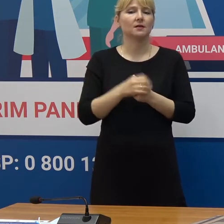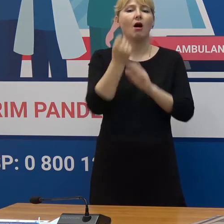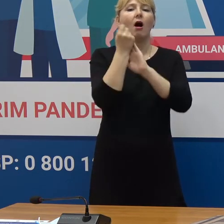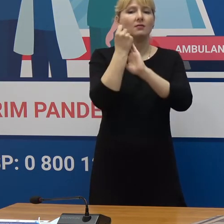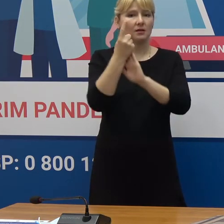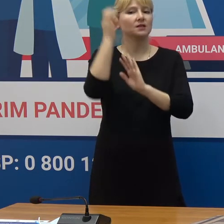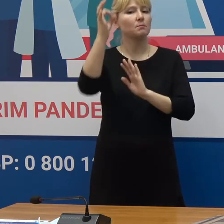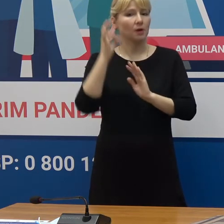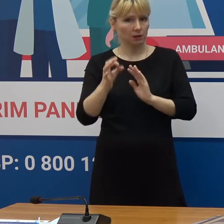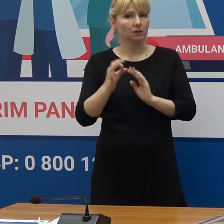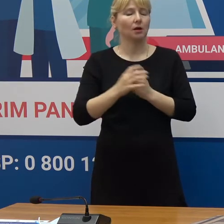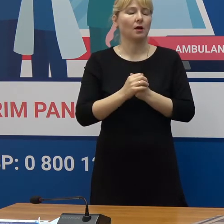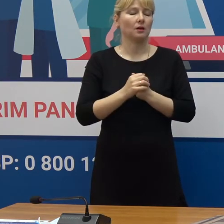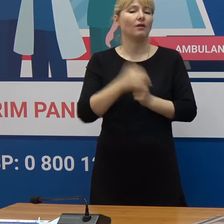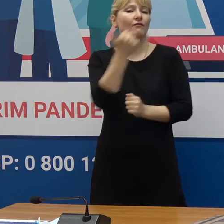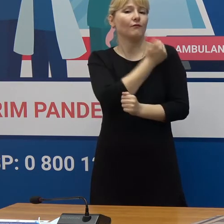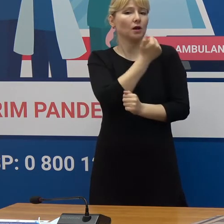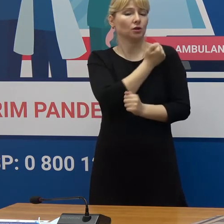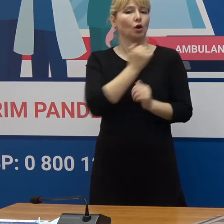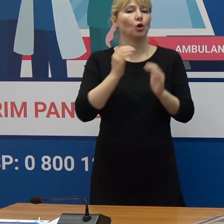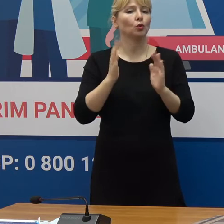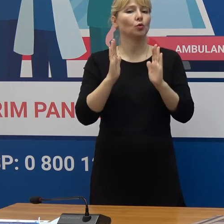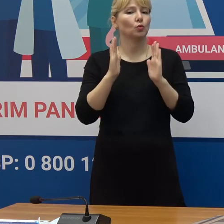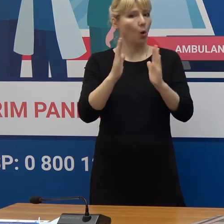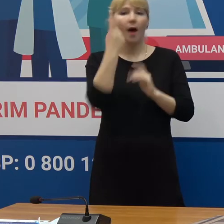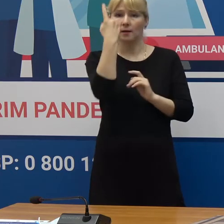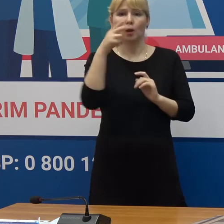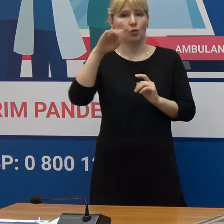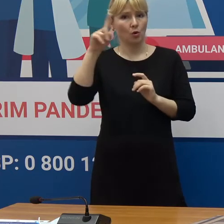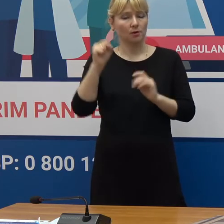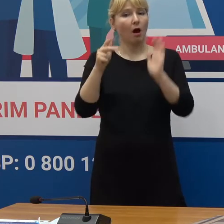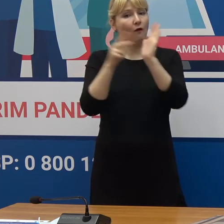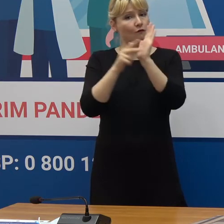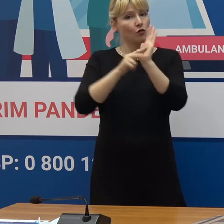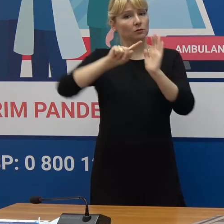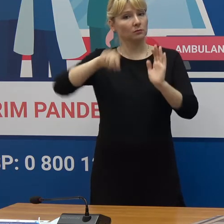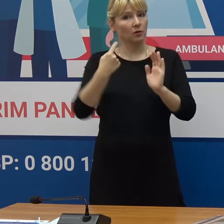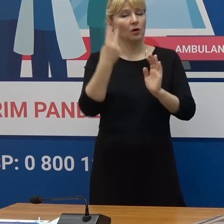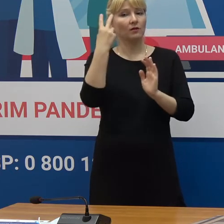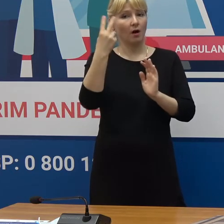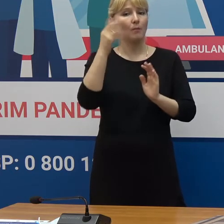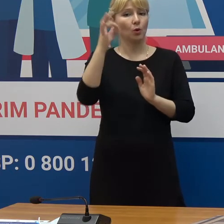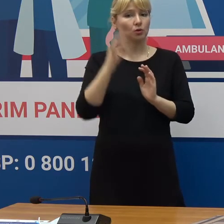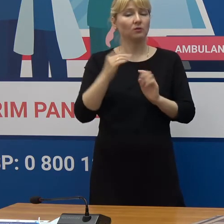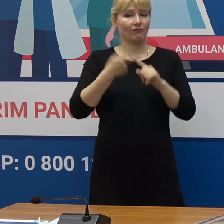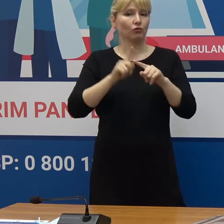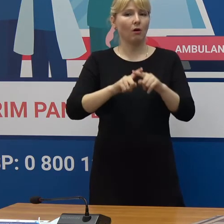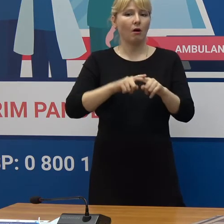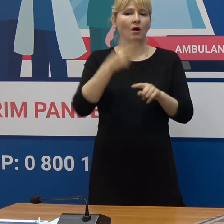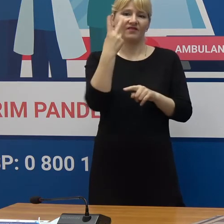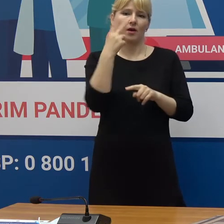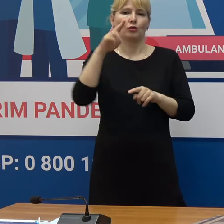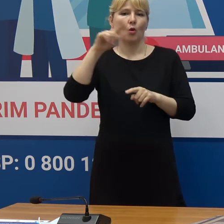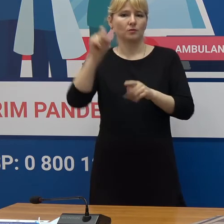% vaccinați cu cel puțin o doză 8,2% rata vaccinării